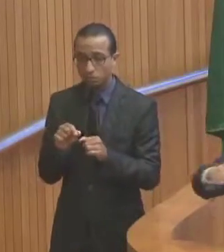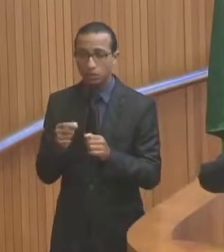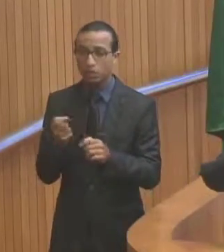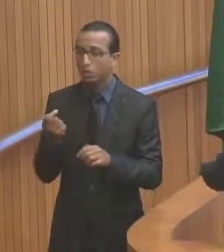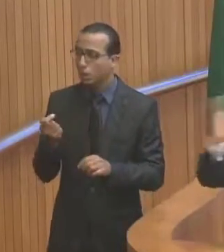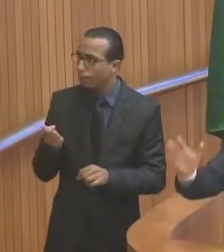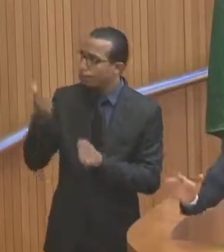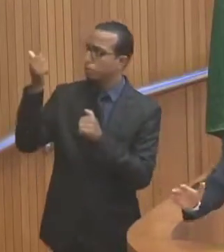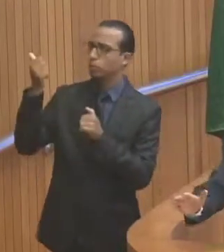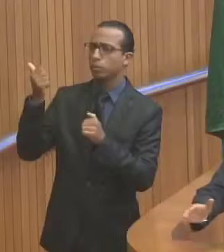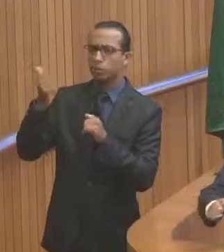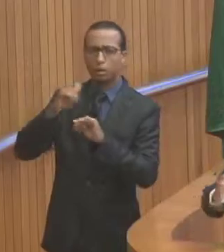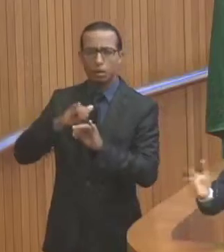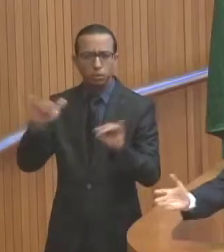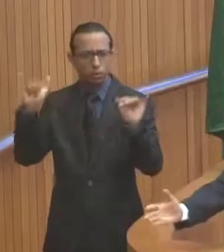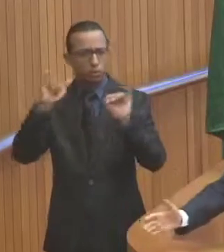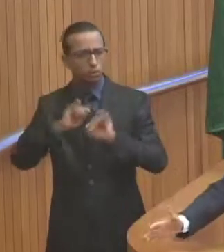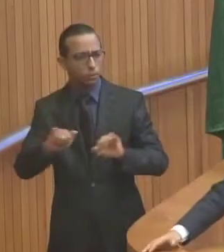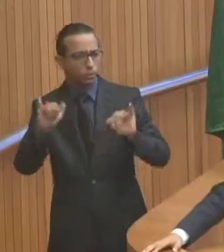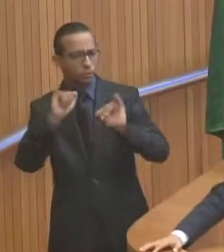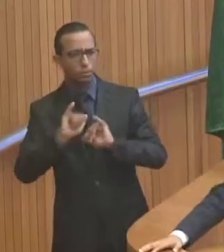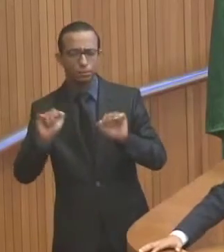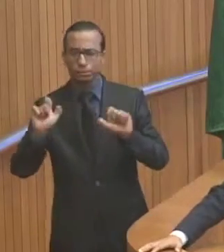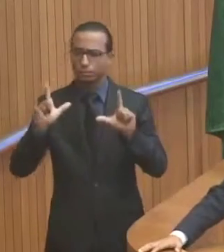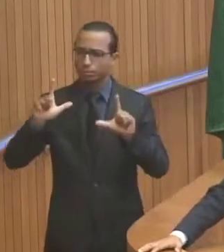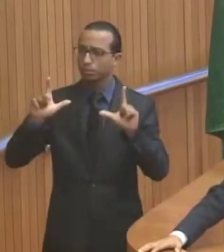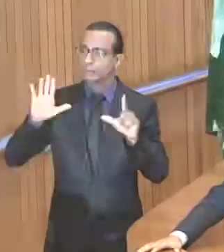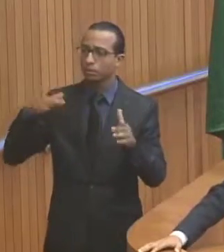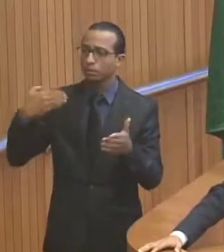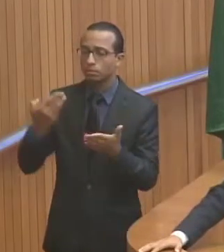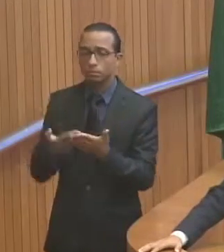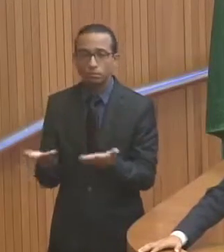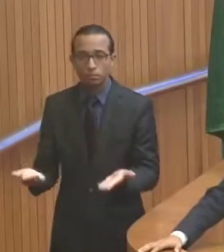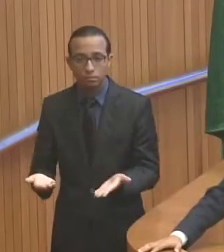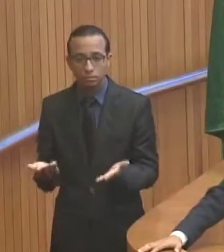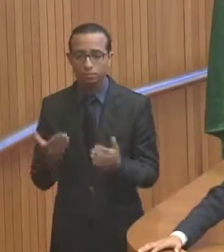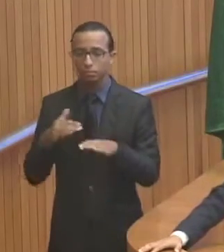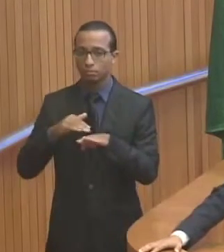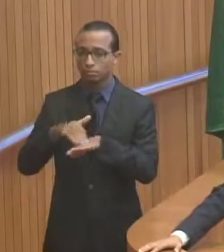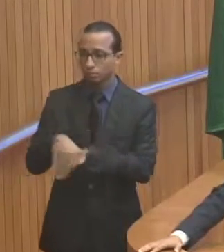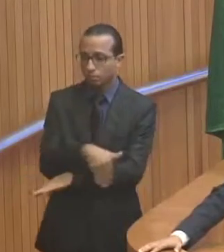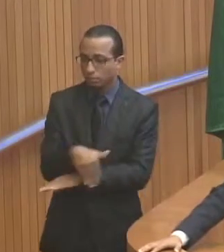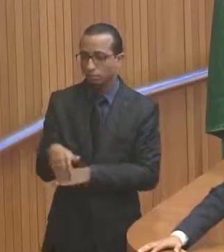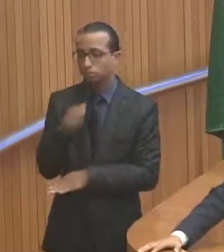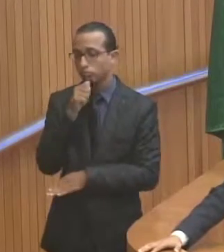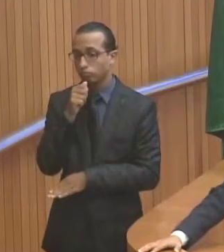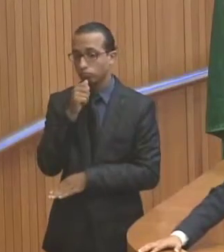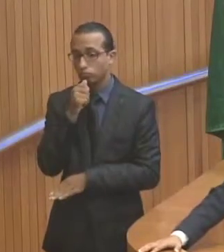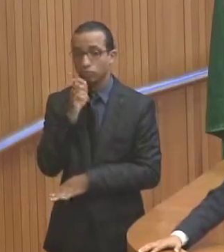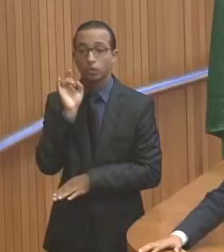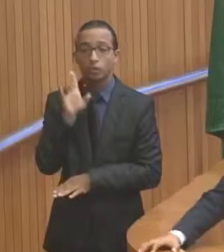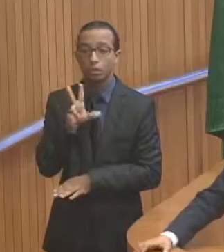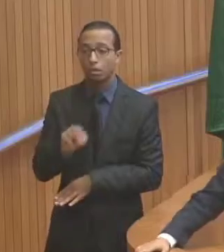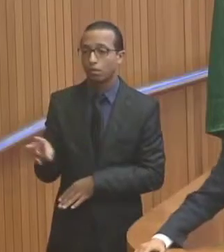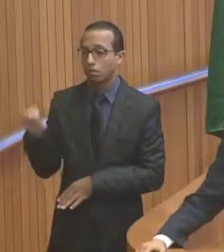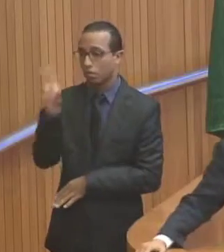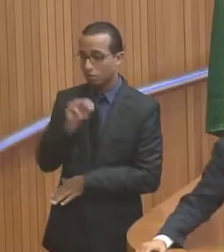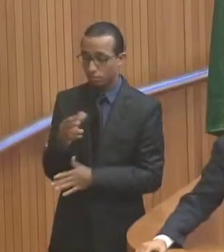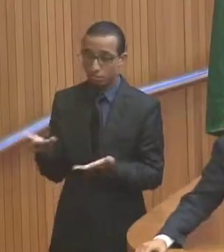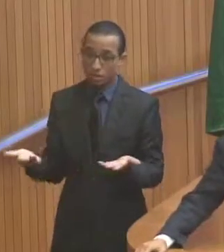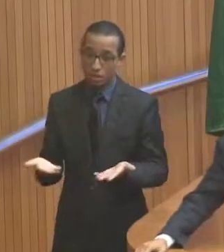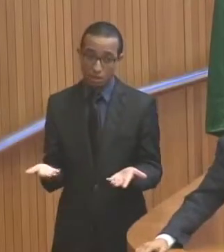foguete, fazendo a maior propaganda, e até hoje a estrada não saiu. Não passa de enganação. Agora,